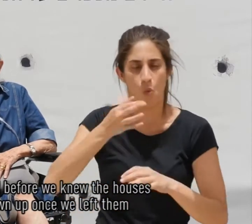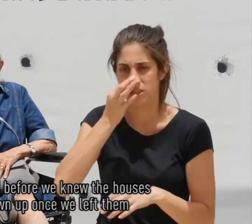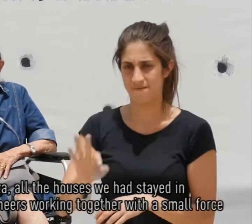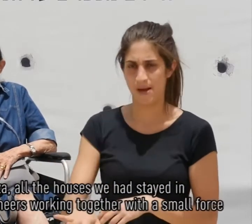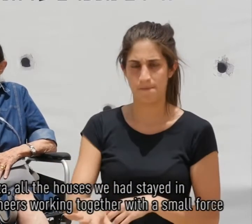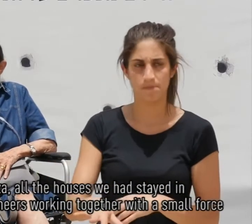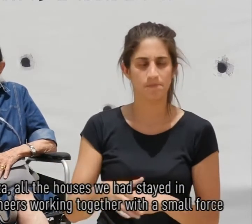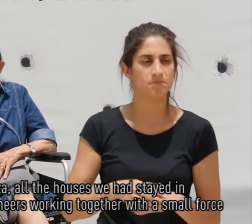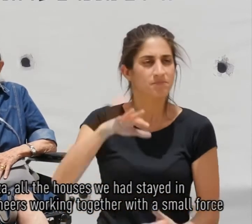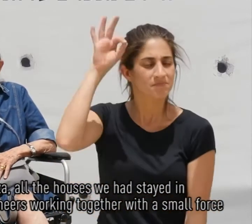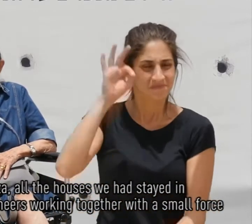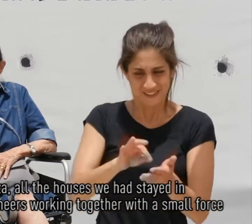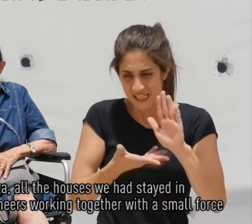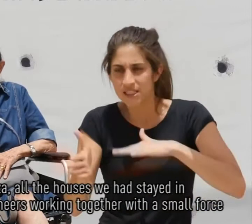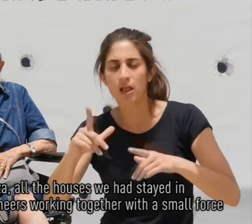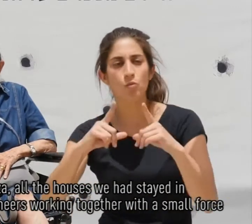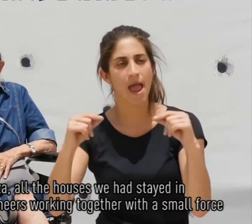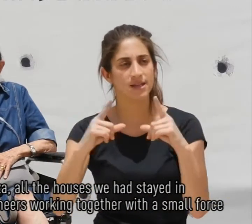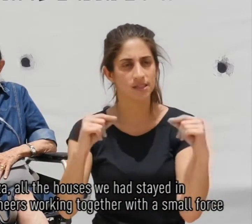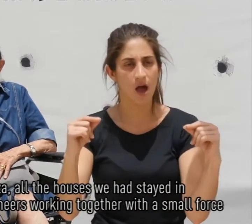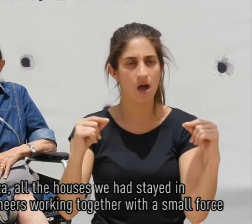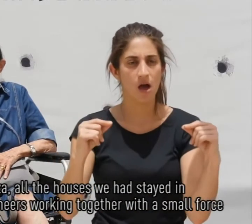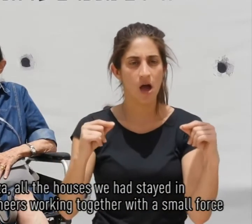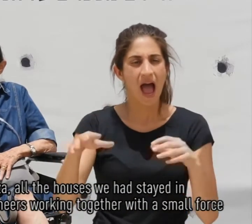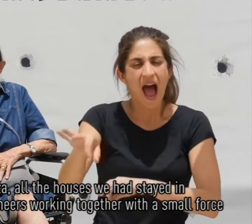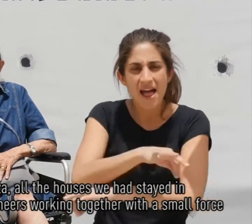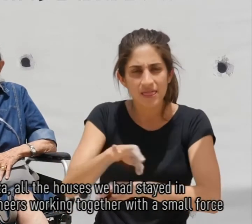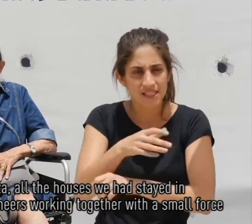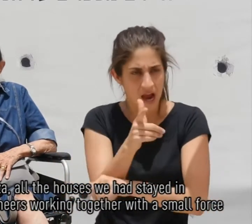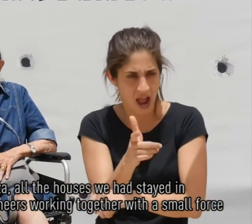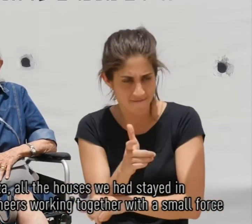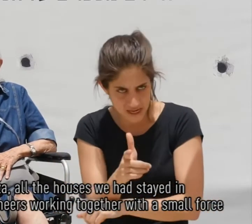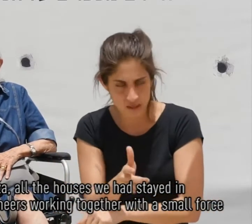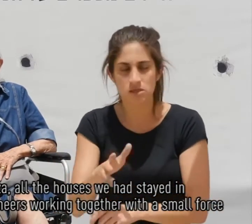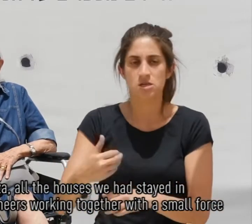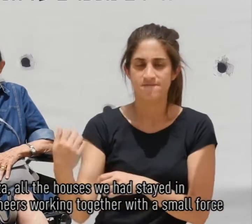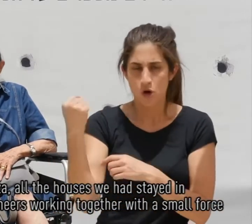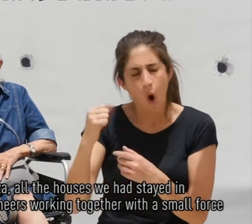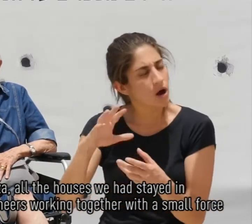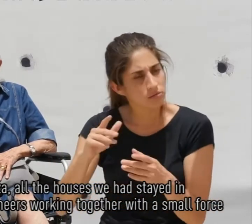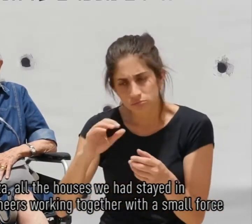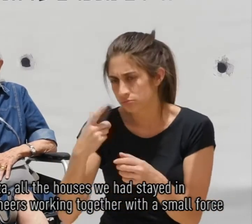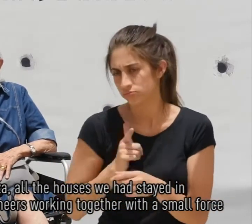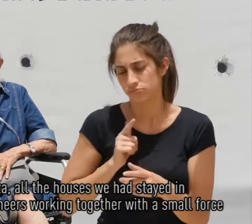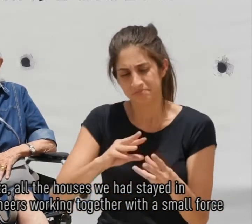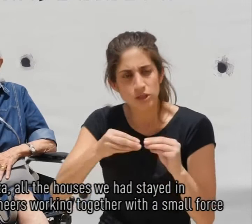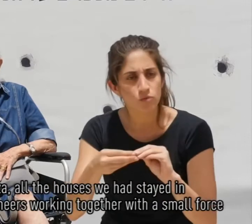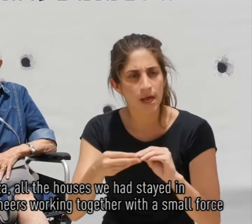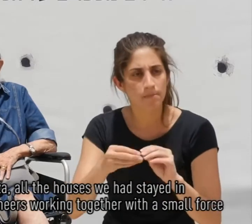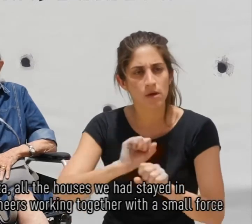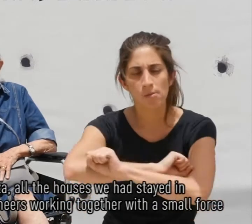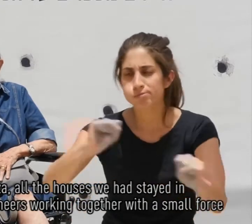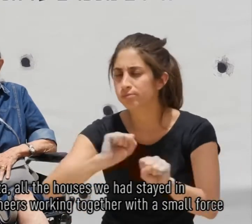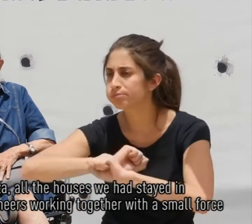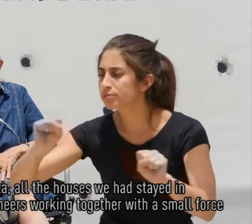ביום שיצאנו מעזה, הנדסה קרבית וכוח מצומצם פוצצו את